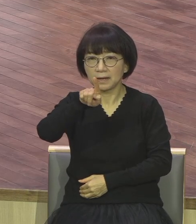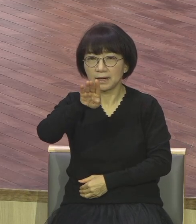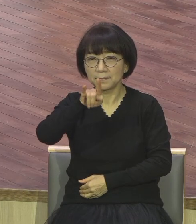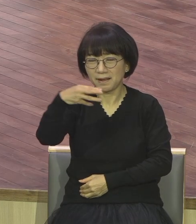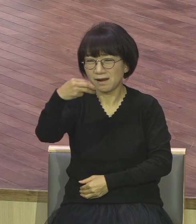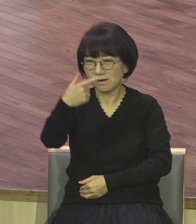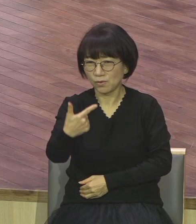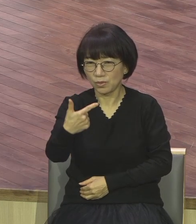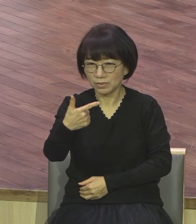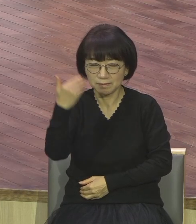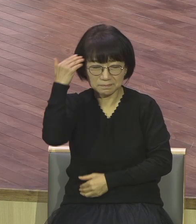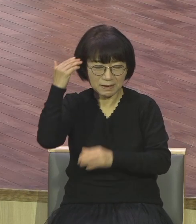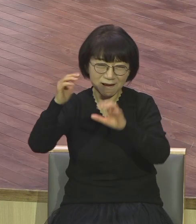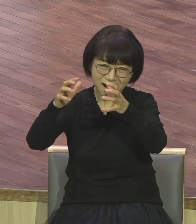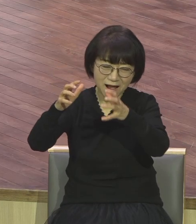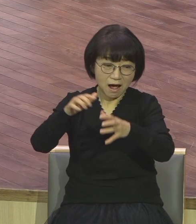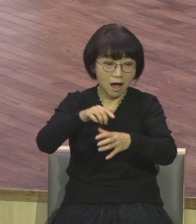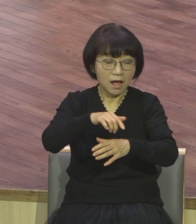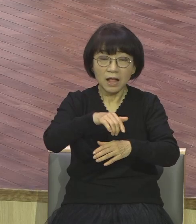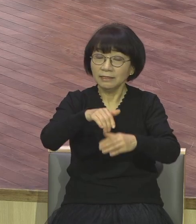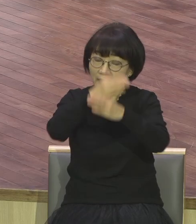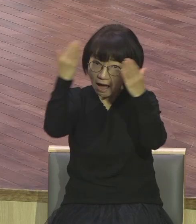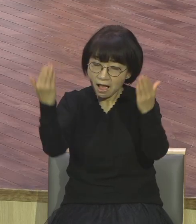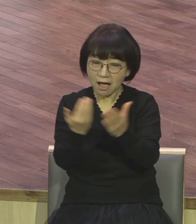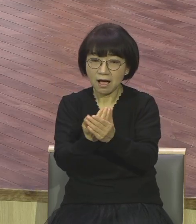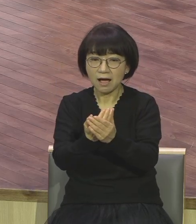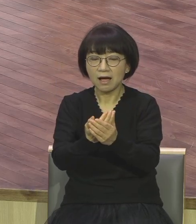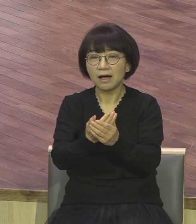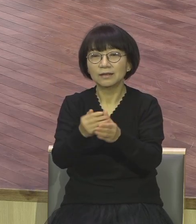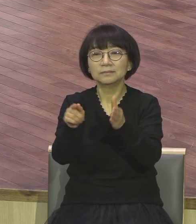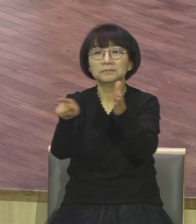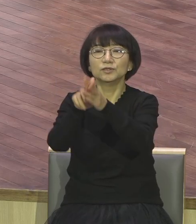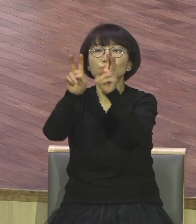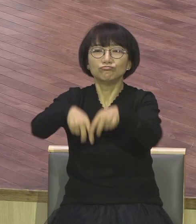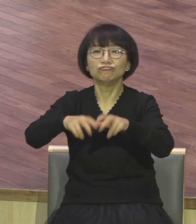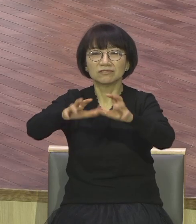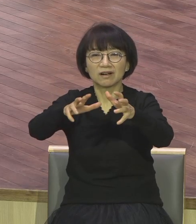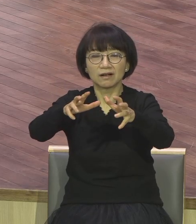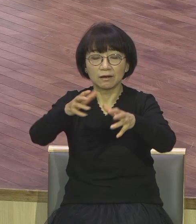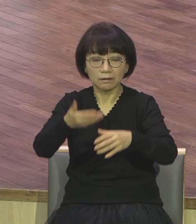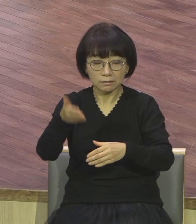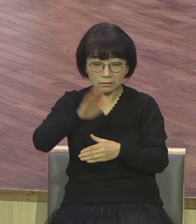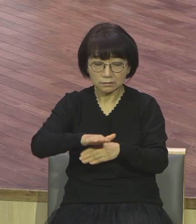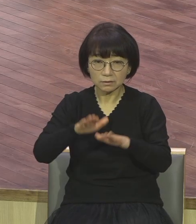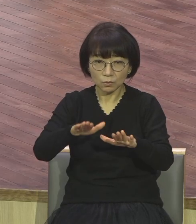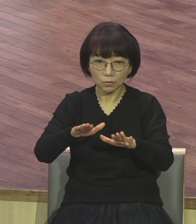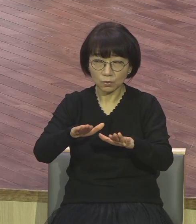불신자 사용해가가 선택받은 이스라엘 백성들을 핍박하게 했어요.